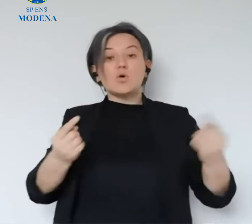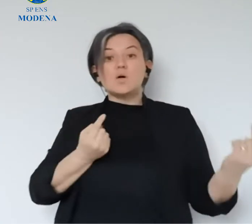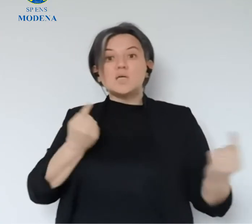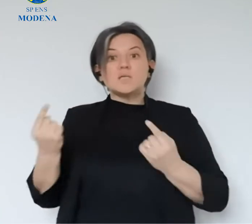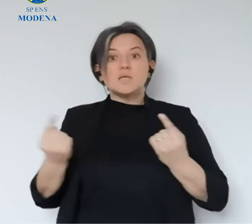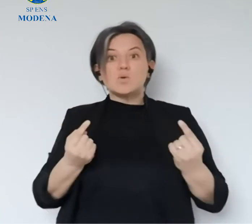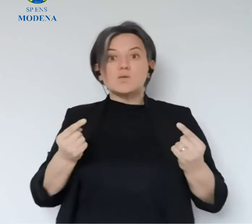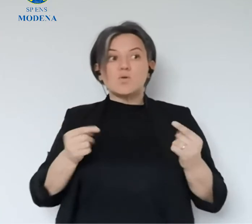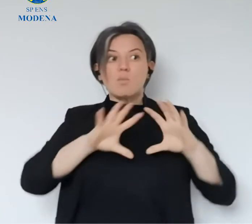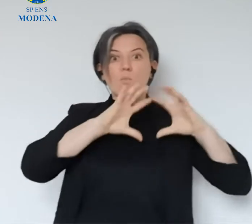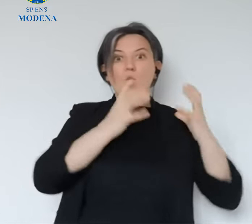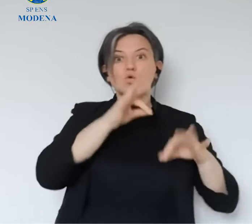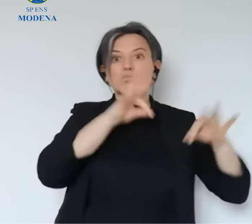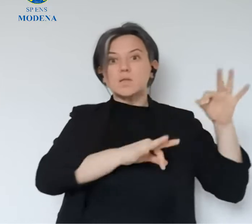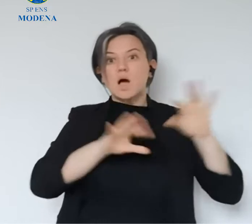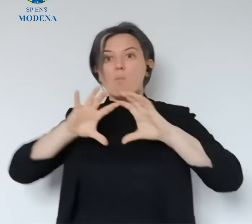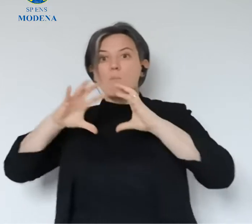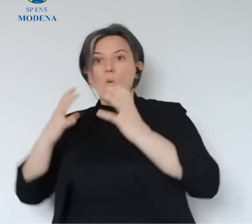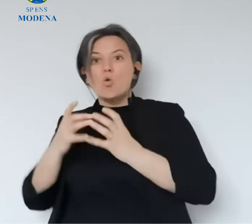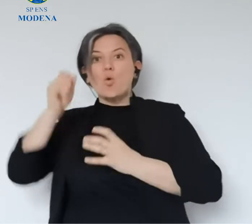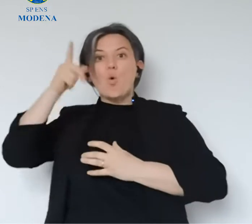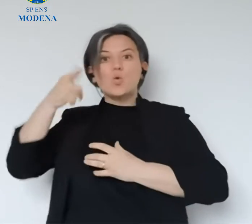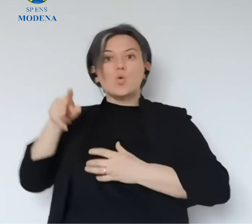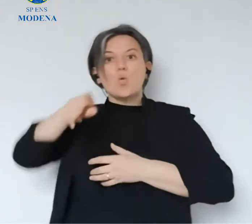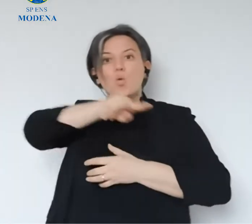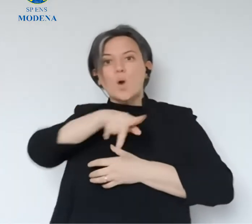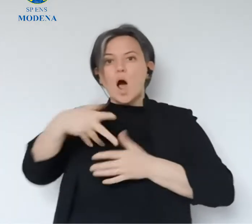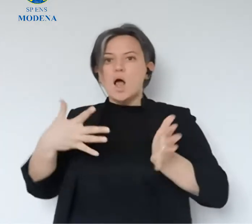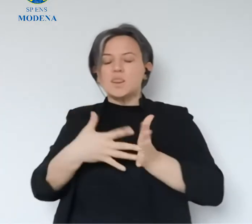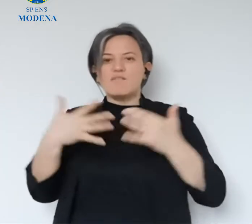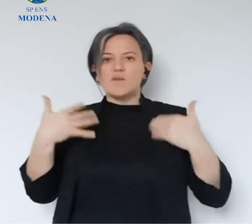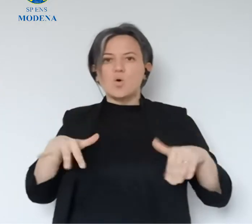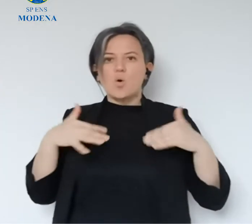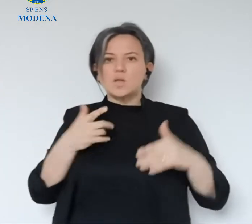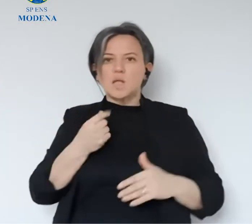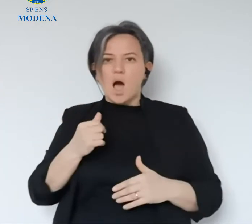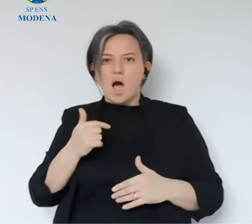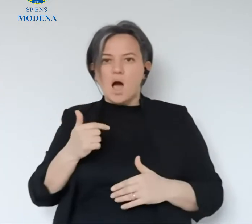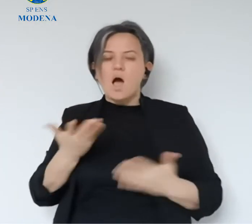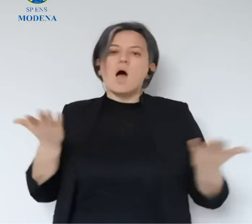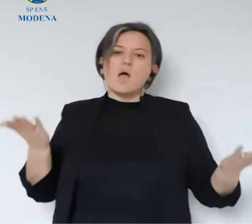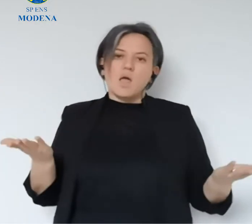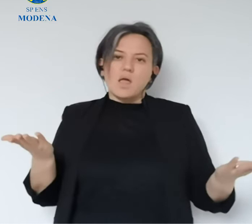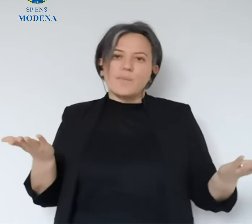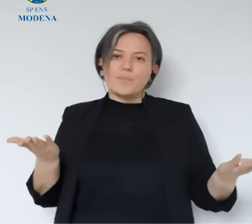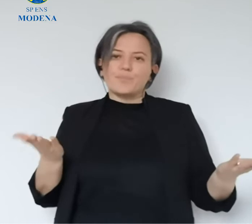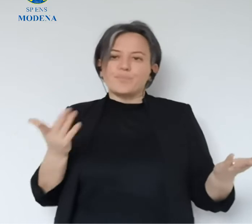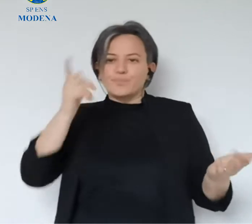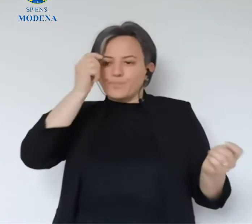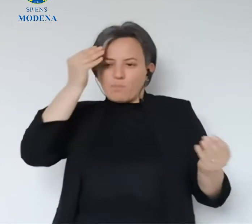perché molti hanno compreso la difficile situazione in cui versa in questo momento anche il mondo della cultura e dello spettacolo